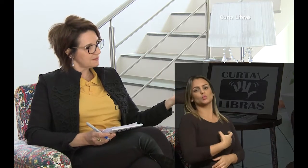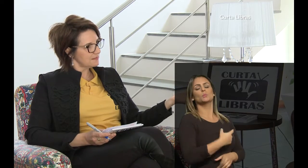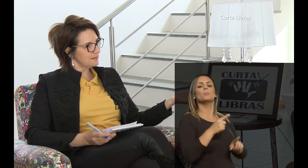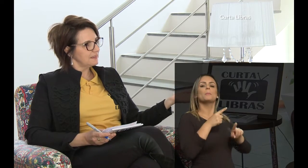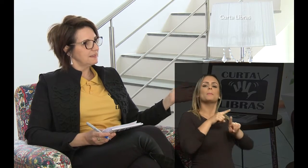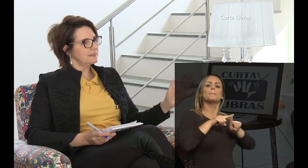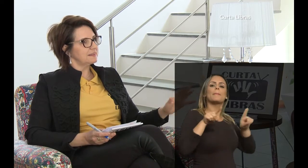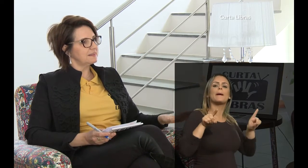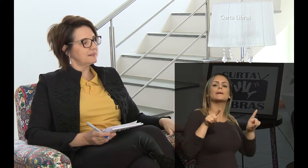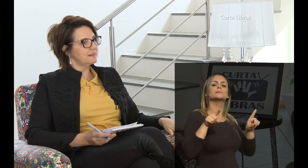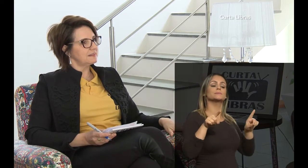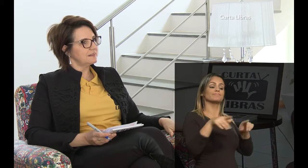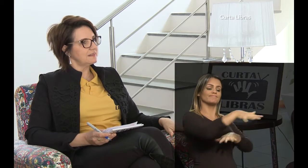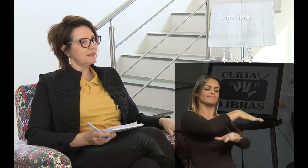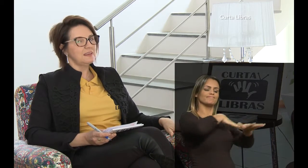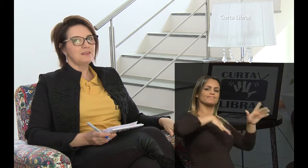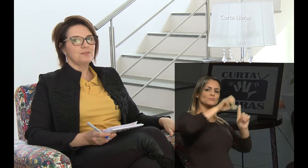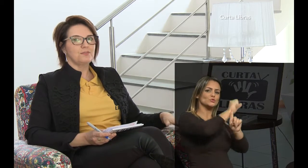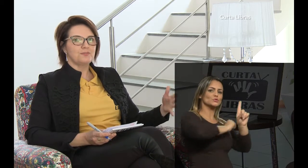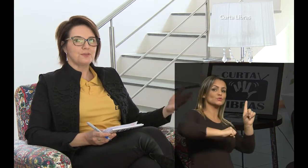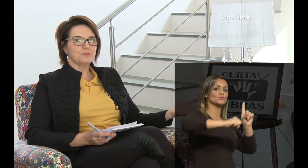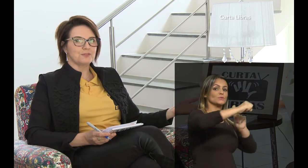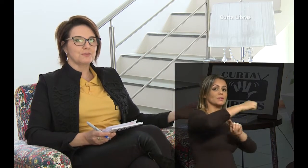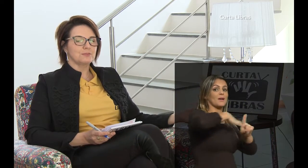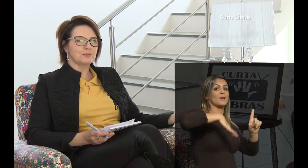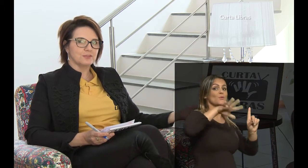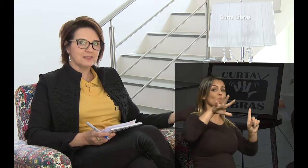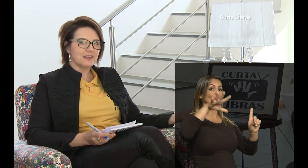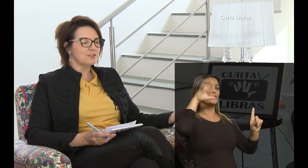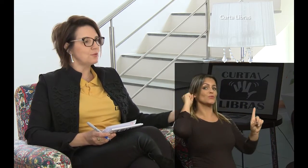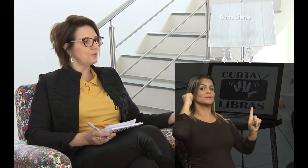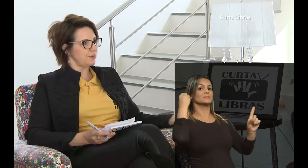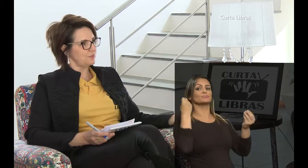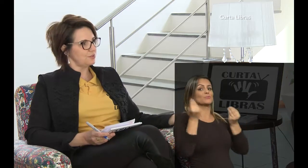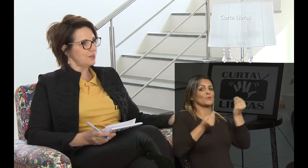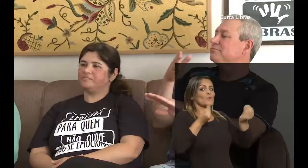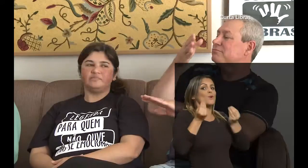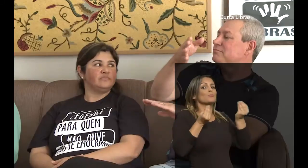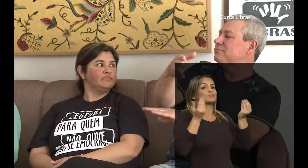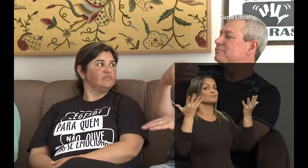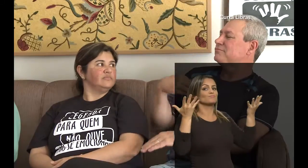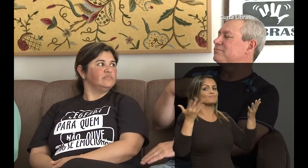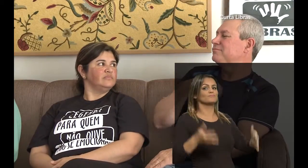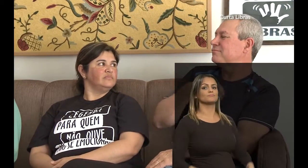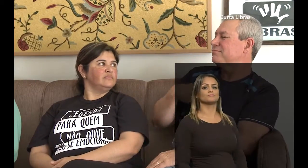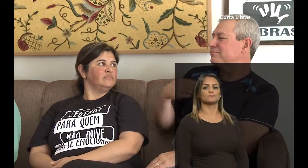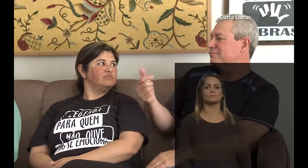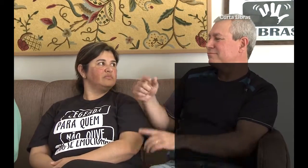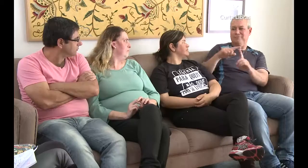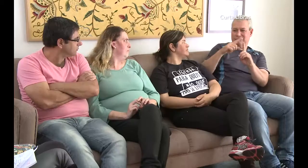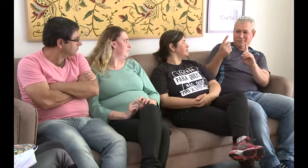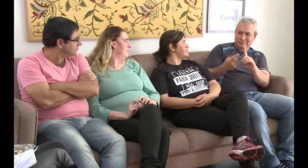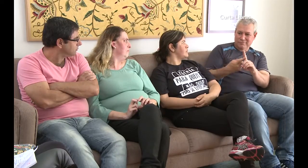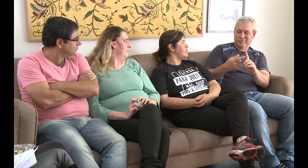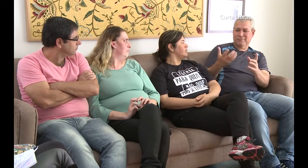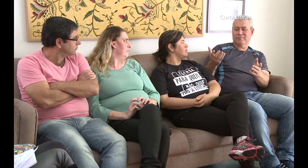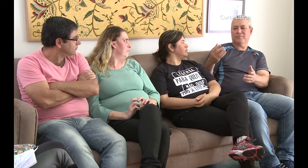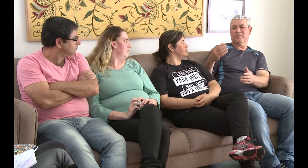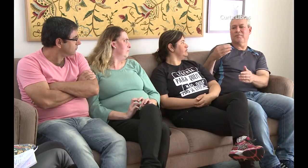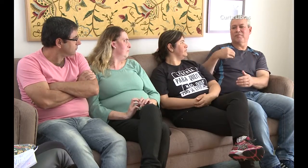que vivem numa sociedade ouvinte. Então, quando vamos ao médico por estar doente